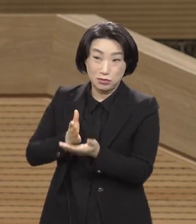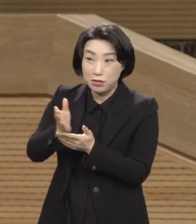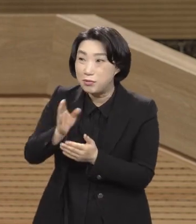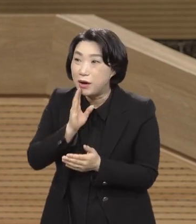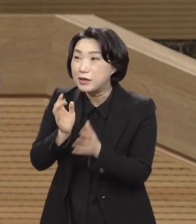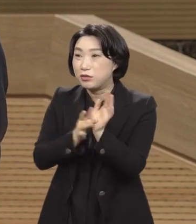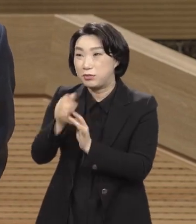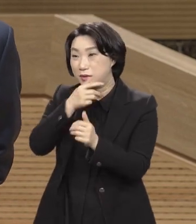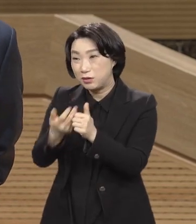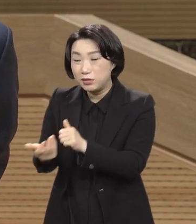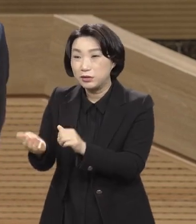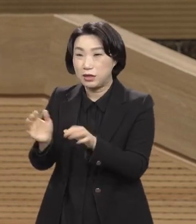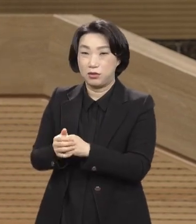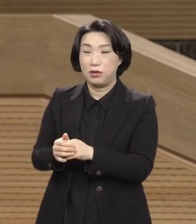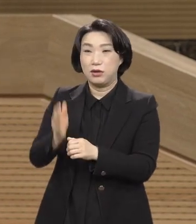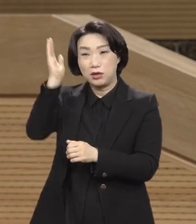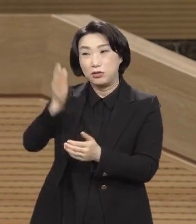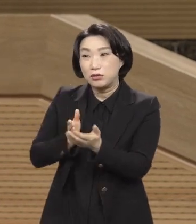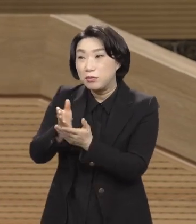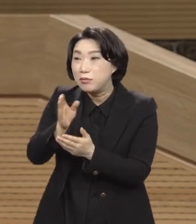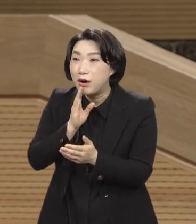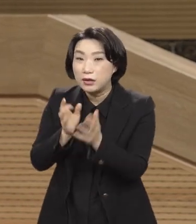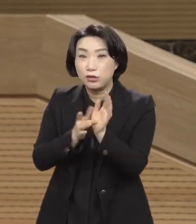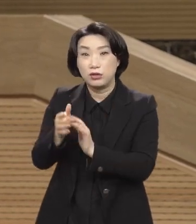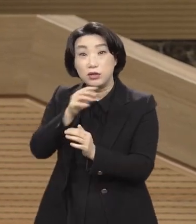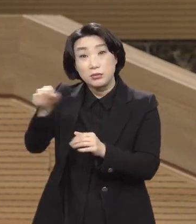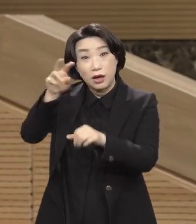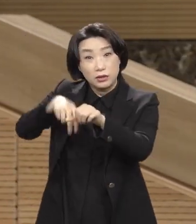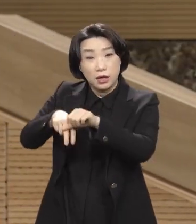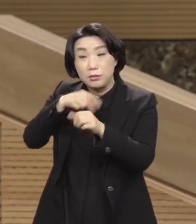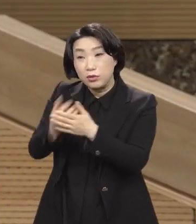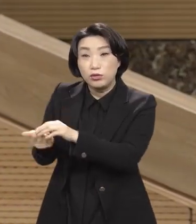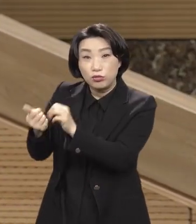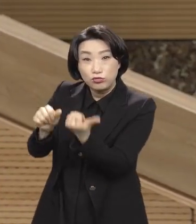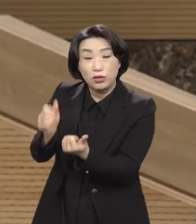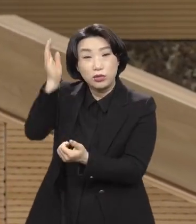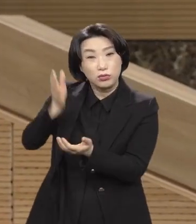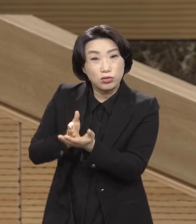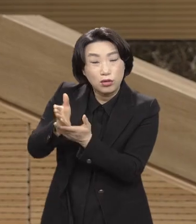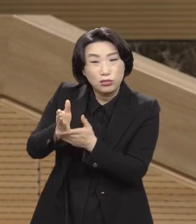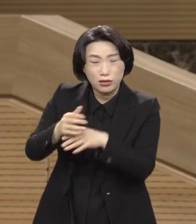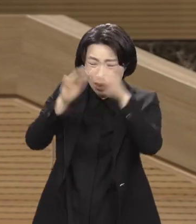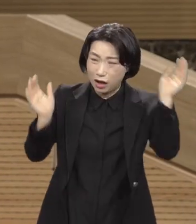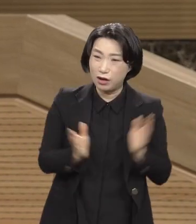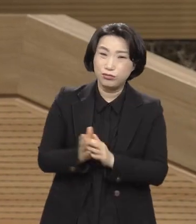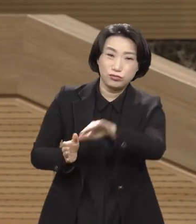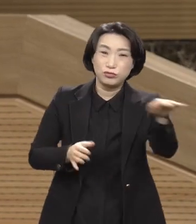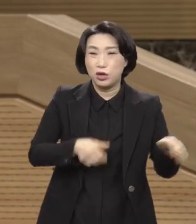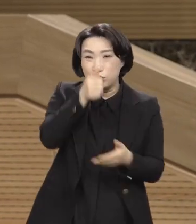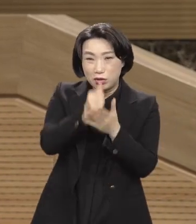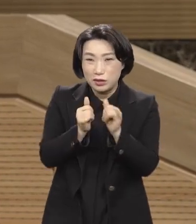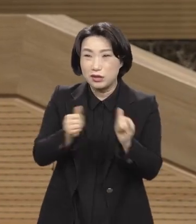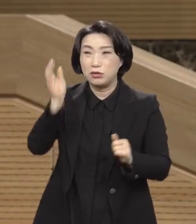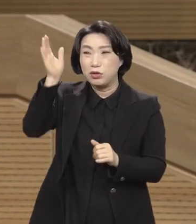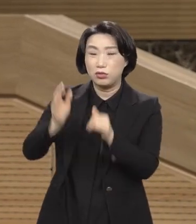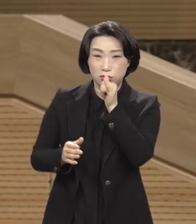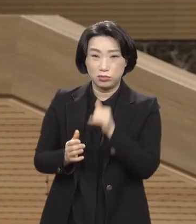흘렸다고만 말하고 예수가 십자가에 죽었다고만 말하고 다 우리가 죄라고만 말하고 그리고 지옥